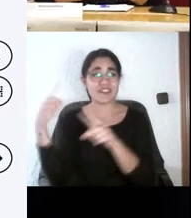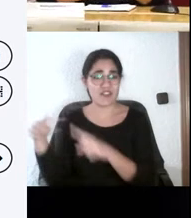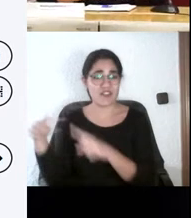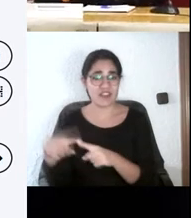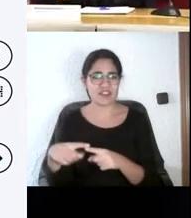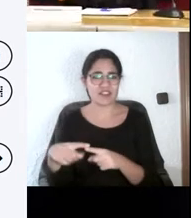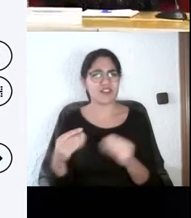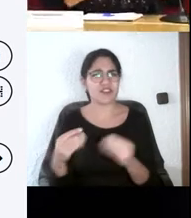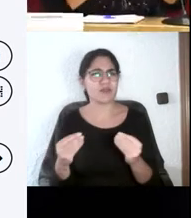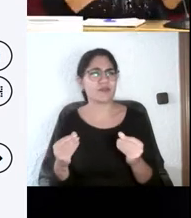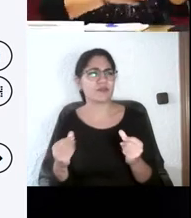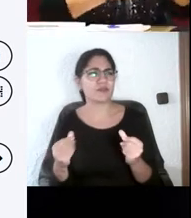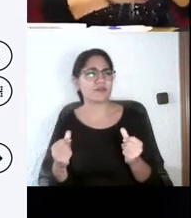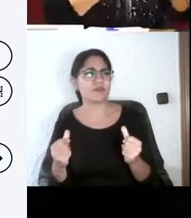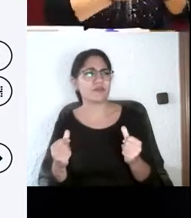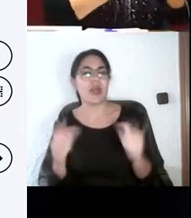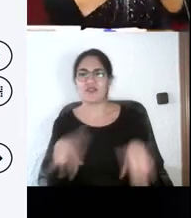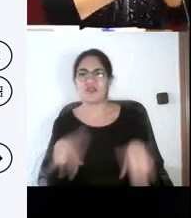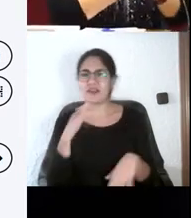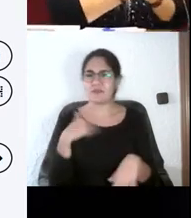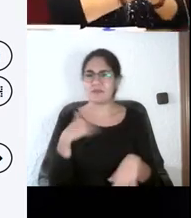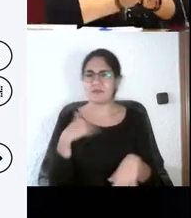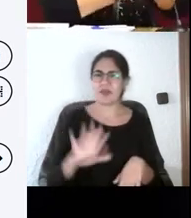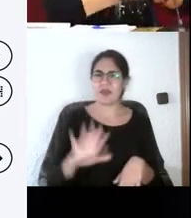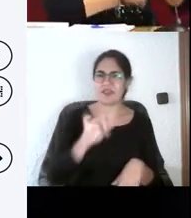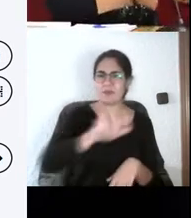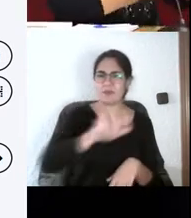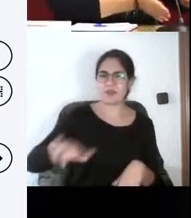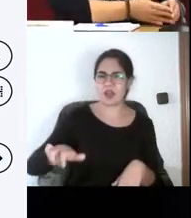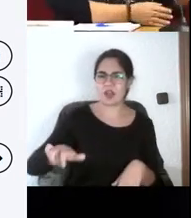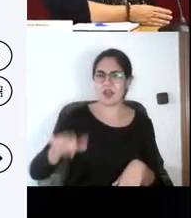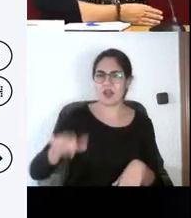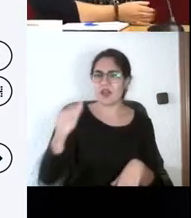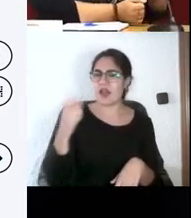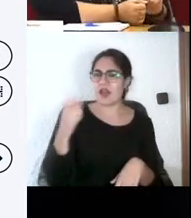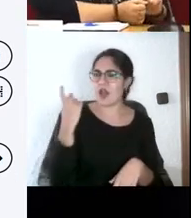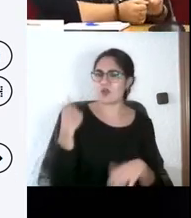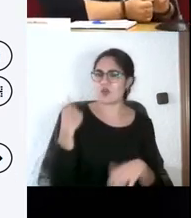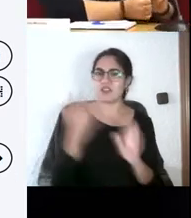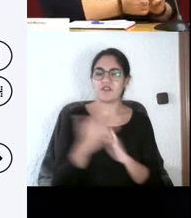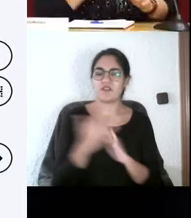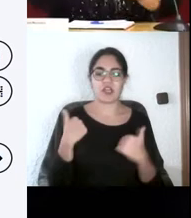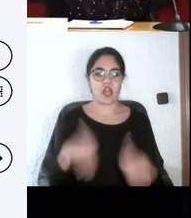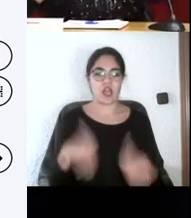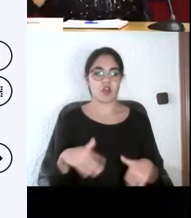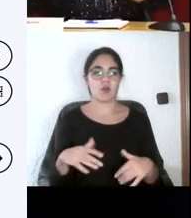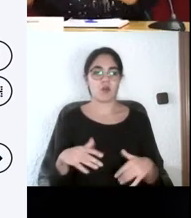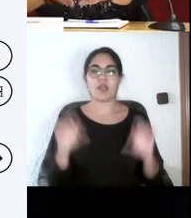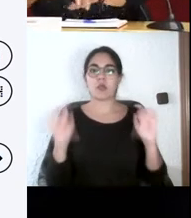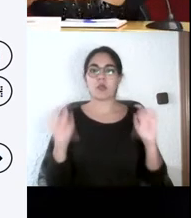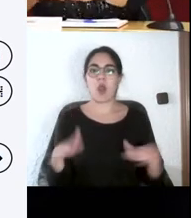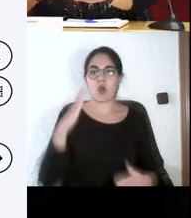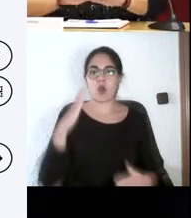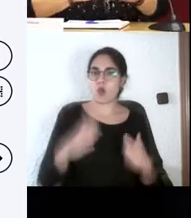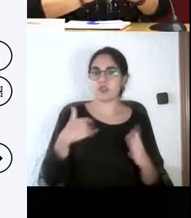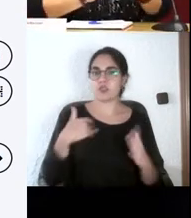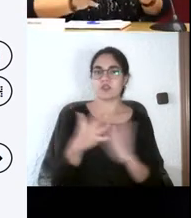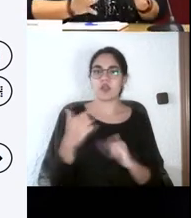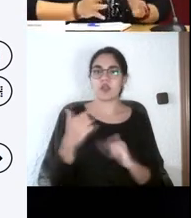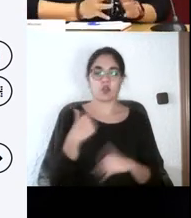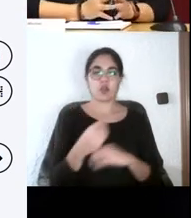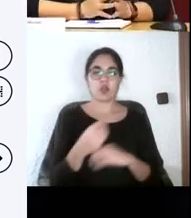crea ya casi un modelo fordista. cada uno se especializa en... Yo hago la parte teórica, no te preocupes. Yo hago